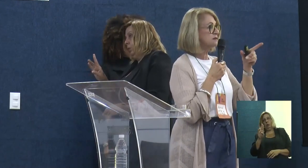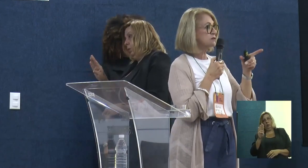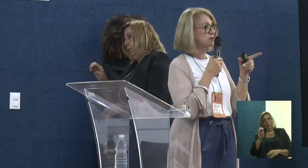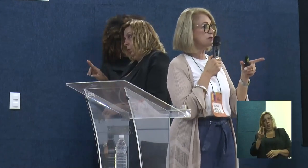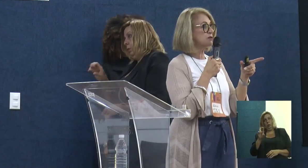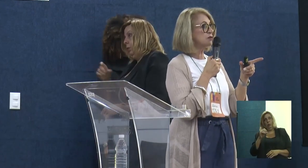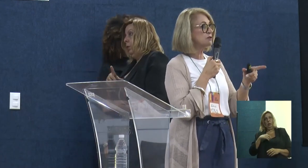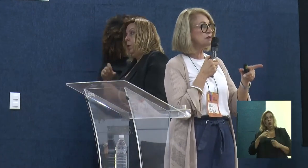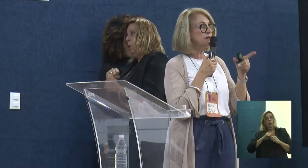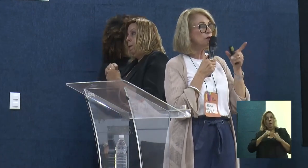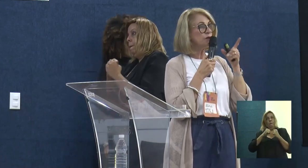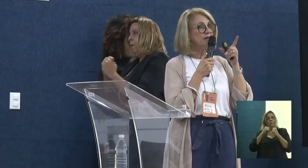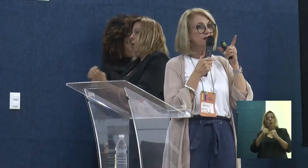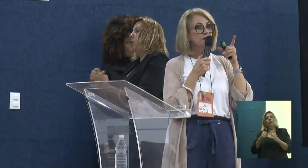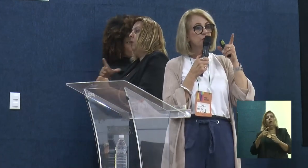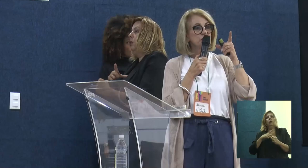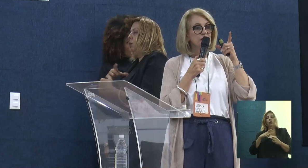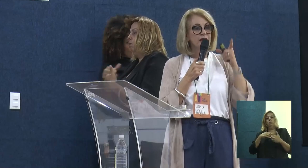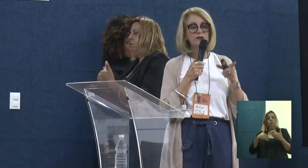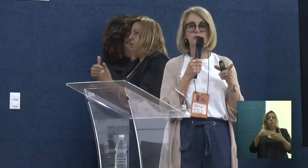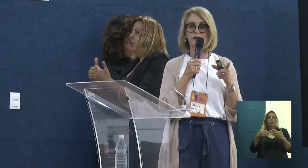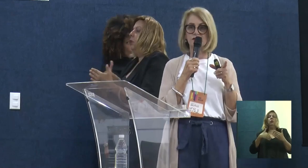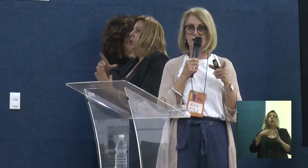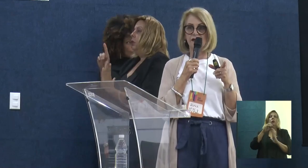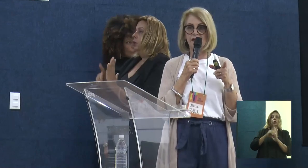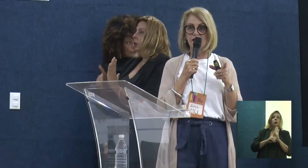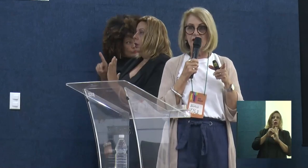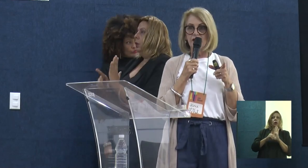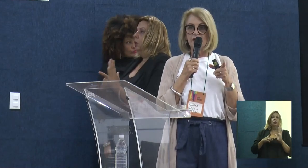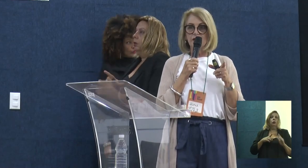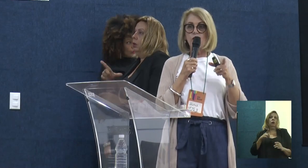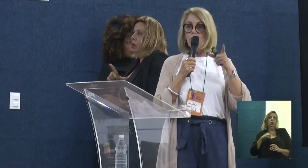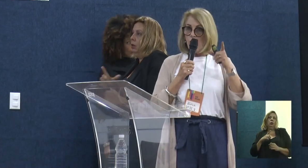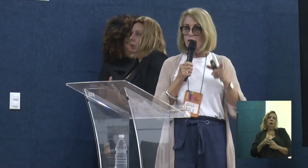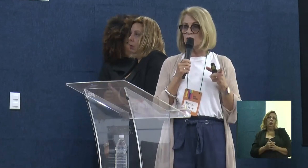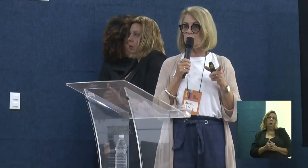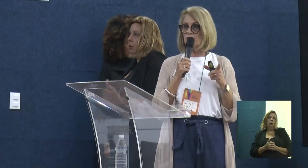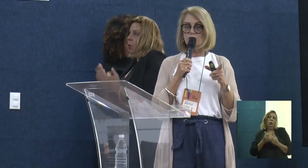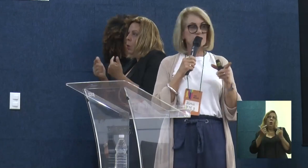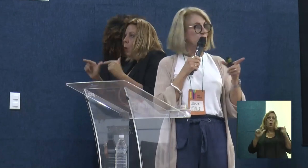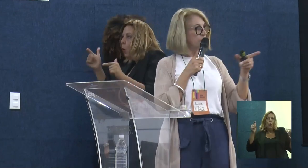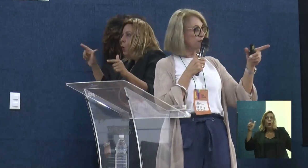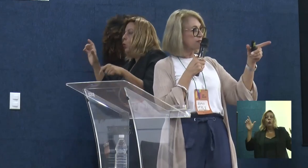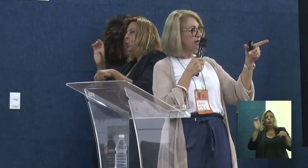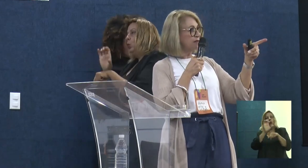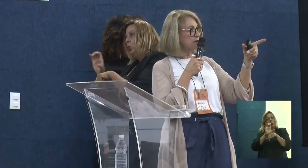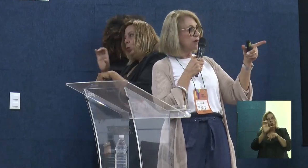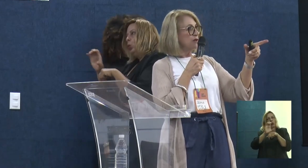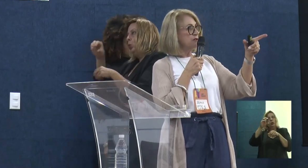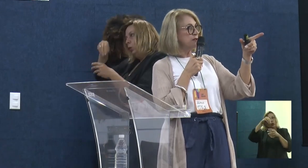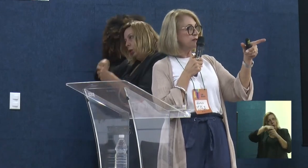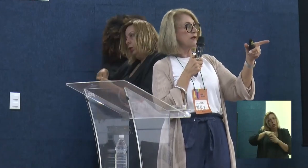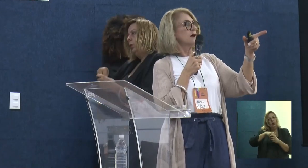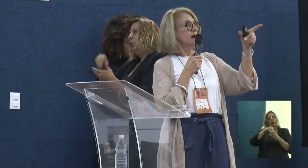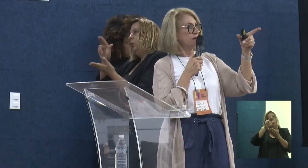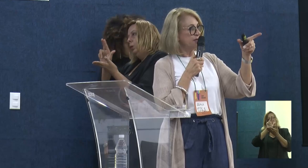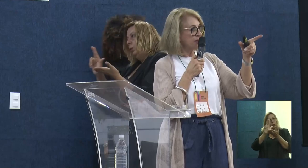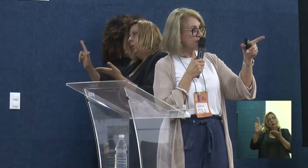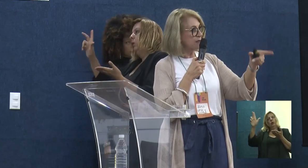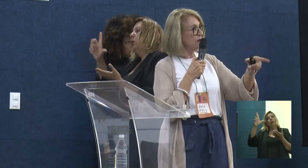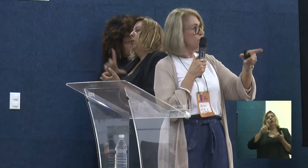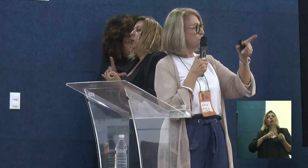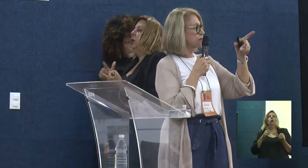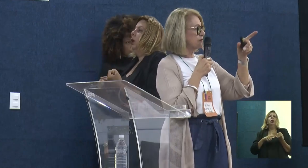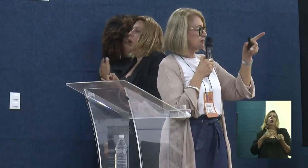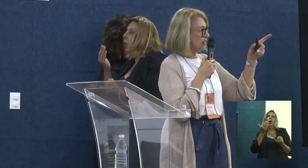poder das ações extensionistas e o direito que eles têm, como outros cursos dentro da universidade, de ter